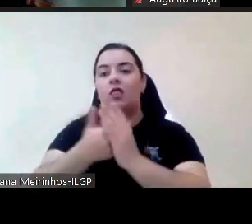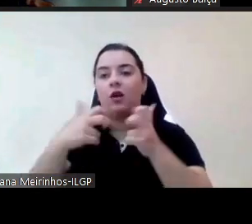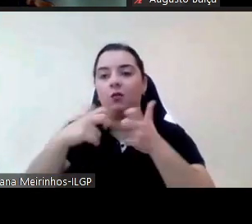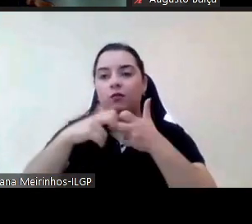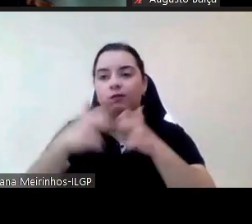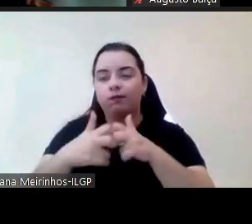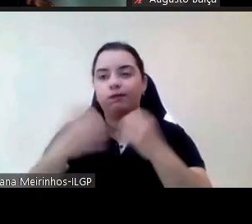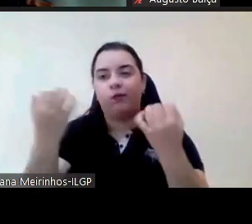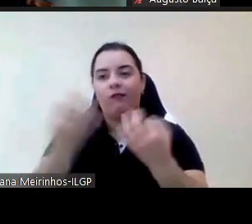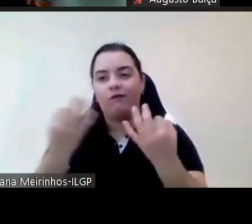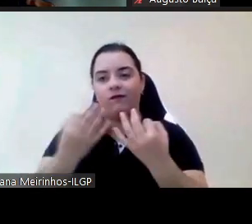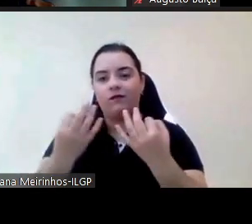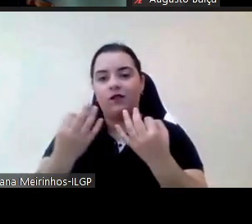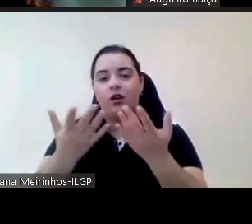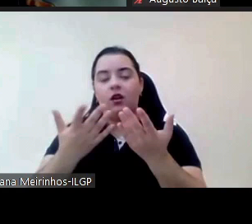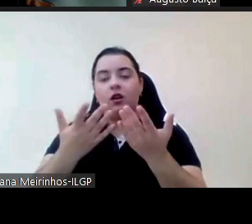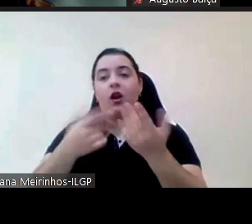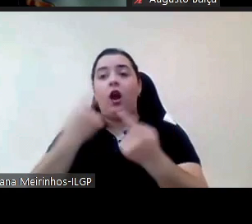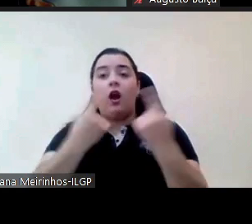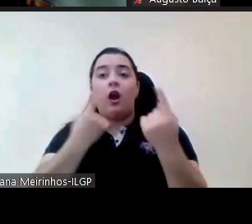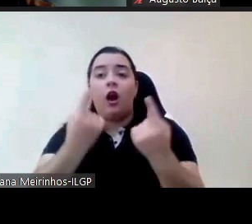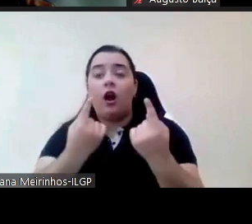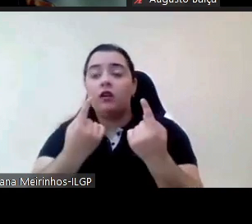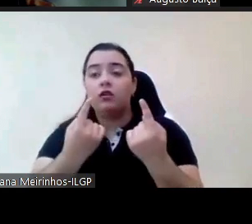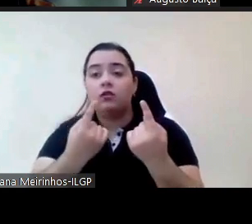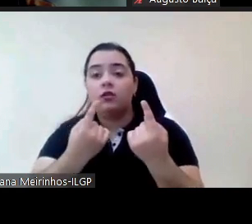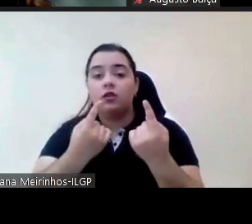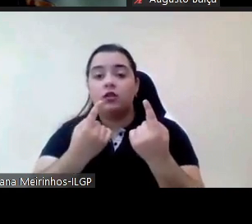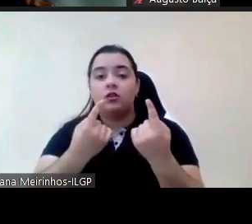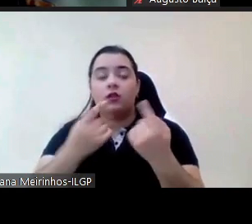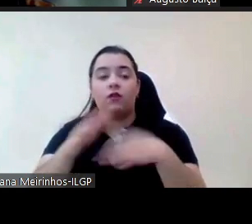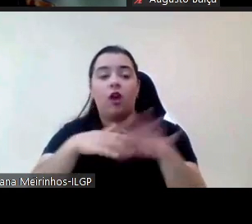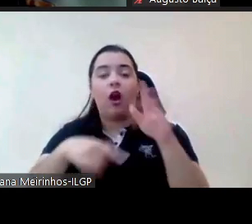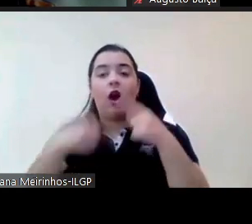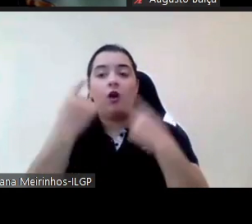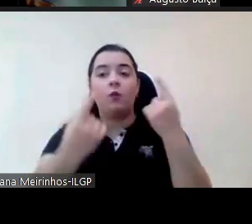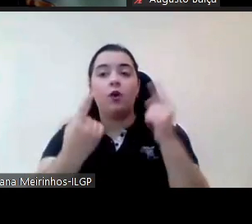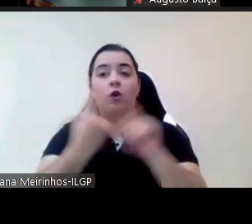cumprindo a lei sem saber ficando aqui um bocadinho